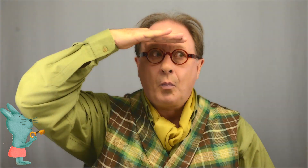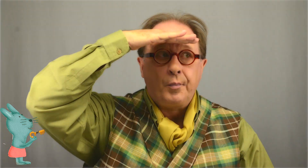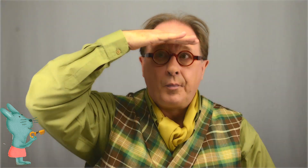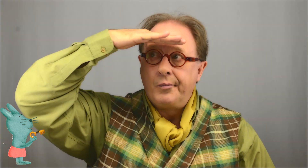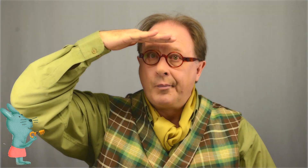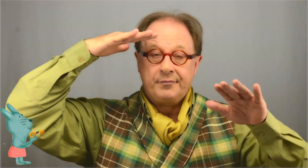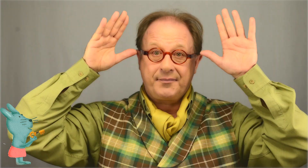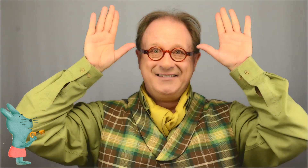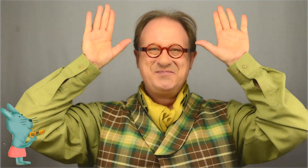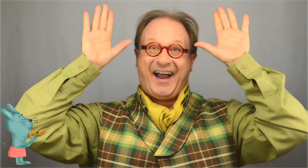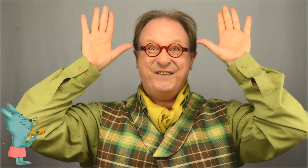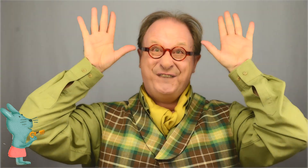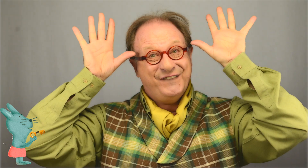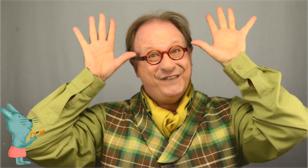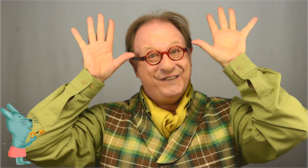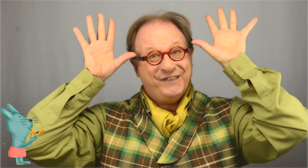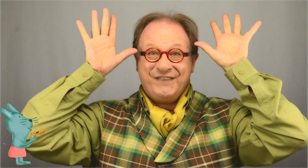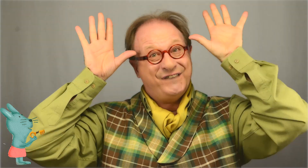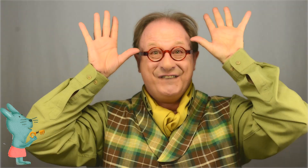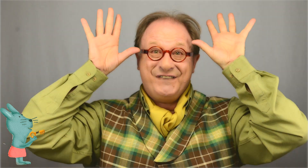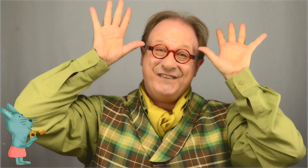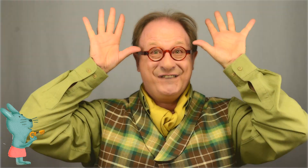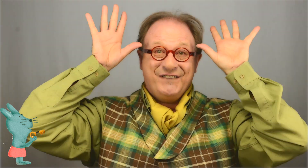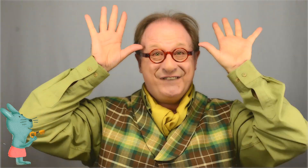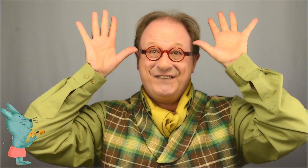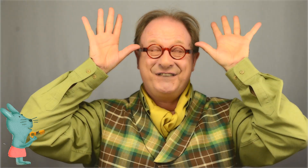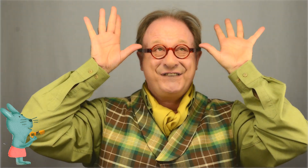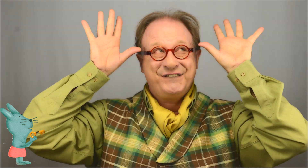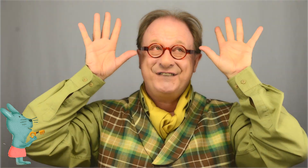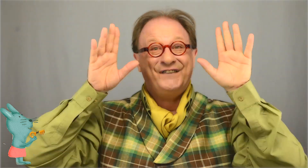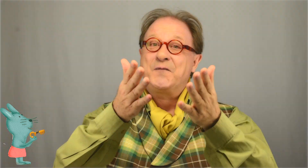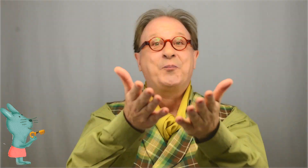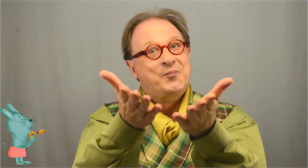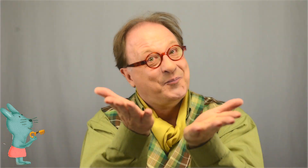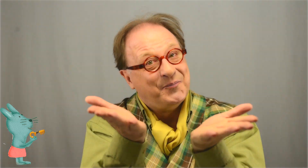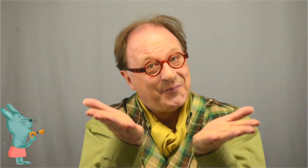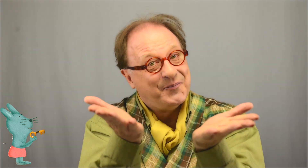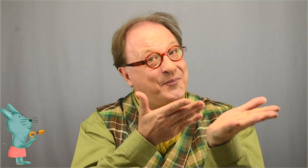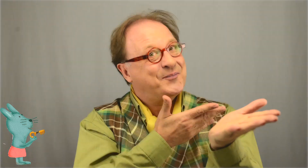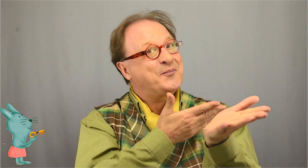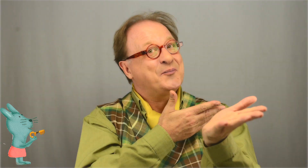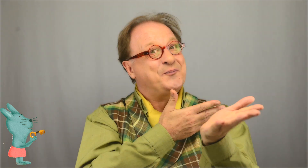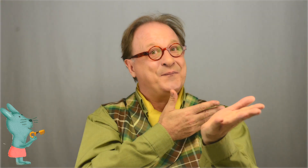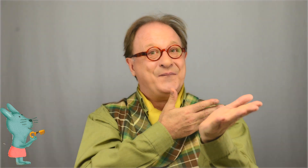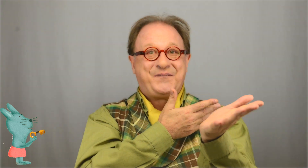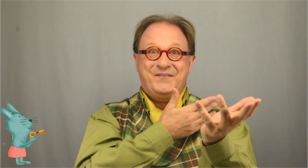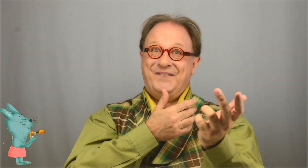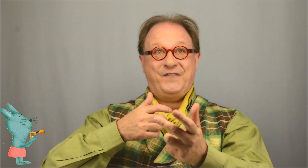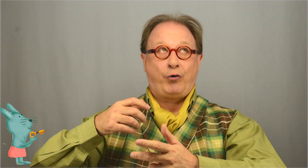est loin d'ici Lapin, lapin, réjouis-toi Et reste chez moi Cerf, cerf, grand merci